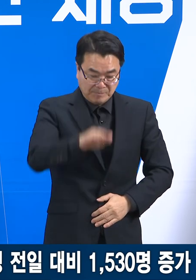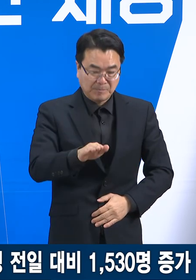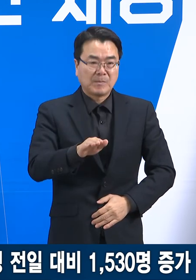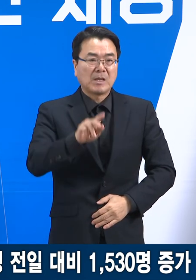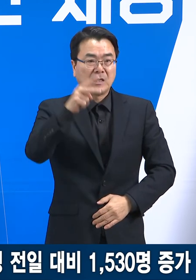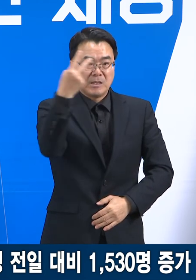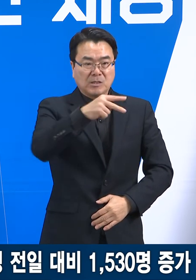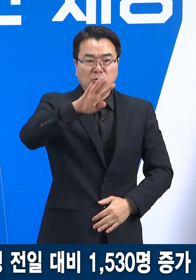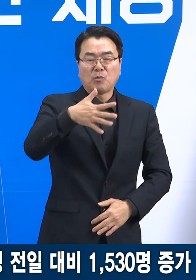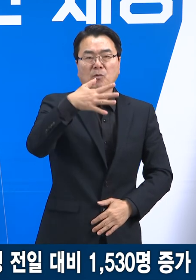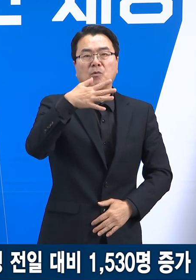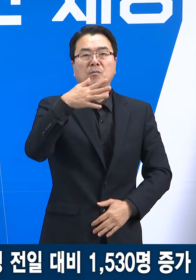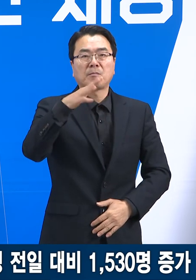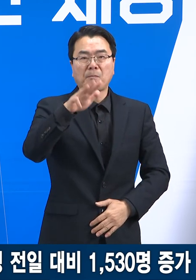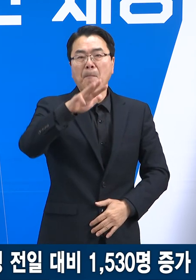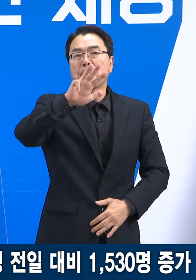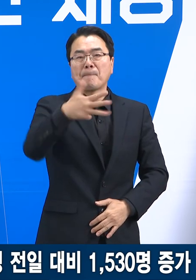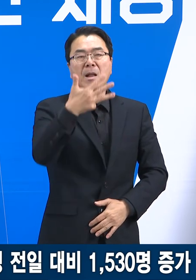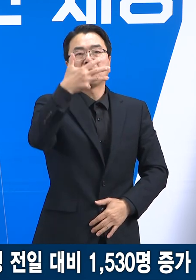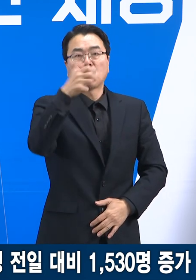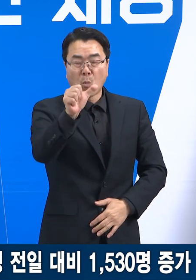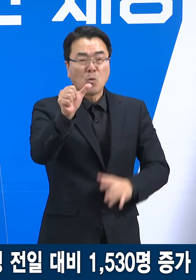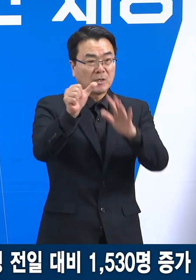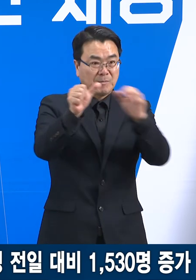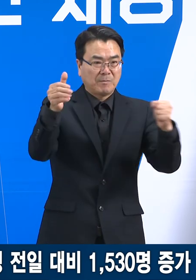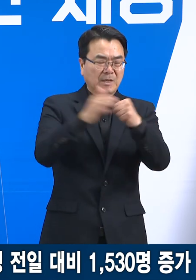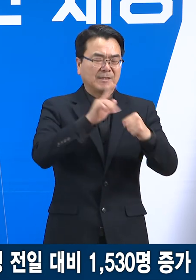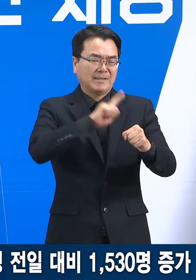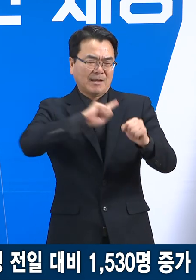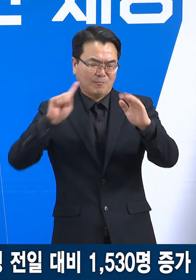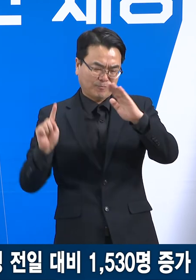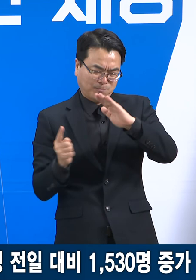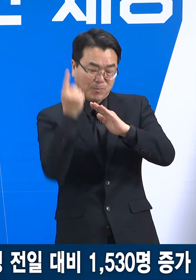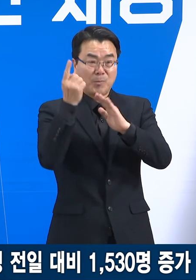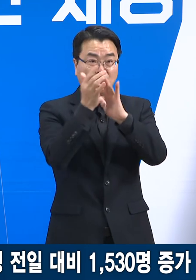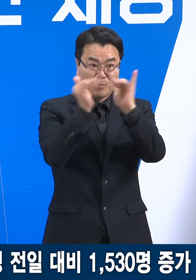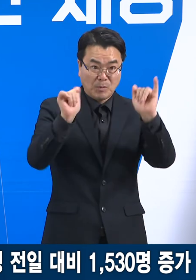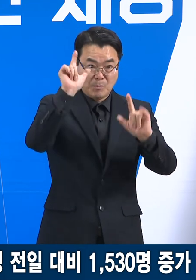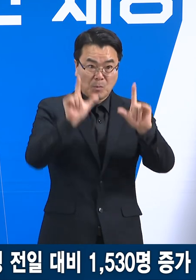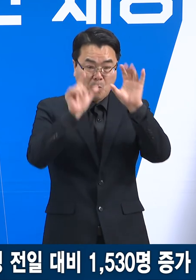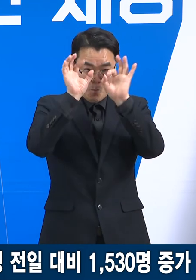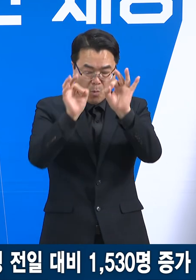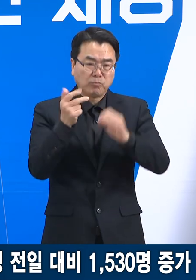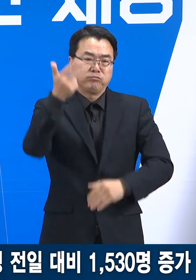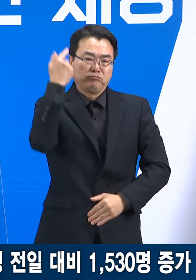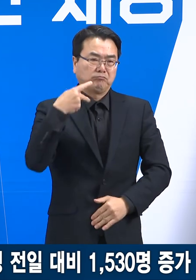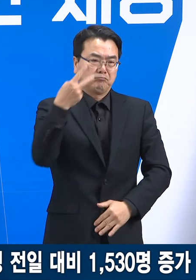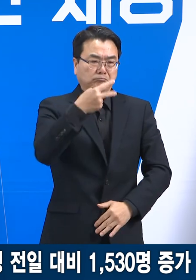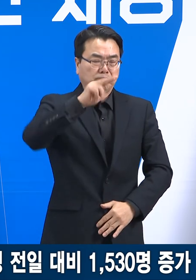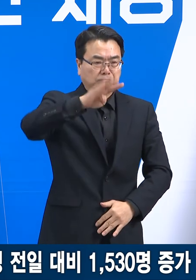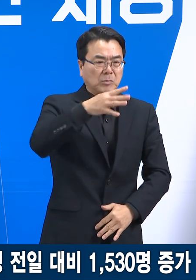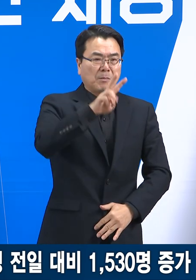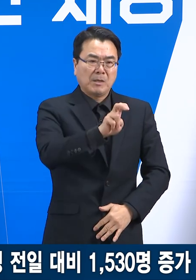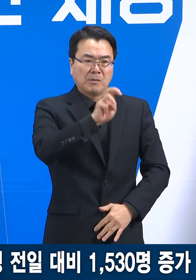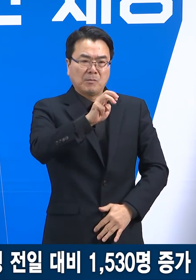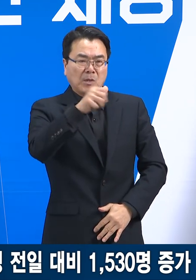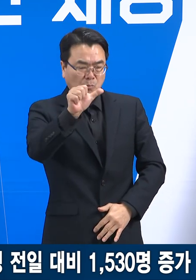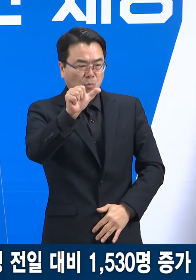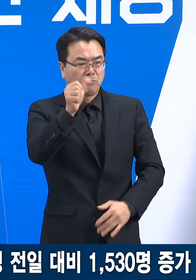2985명으로 가장 높게 나타났습니다. 이는 전주에 2428명 대비